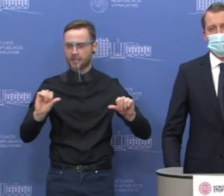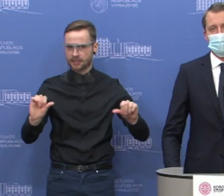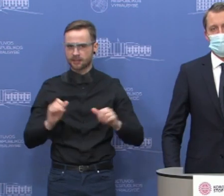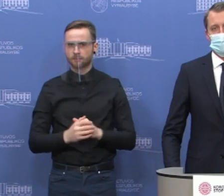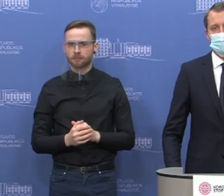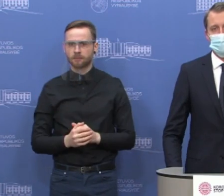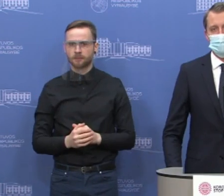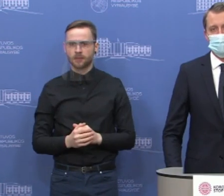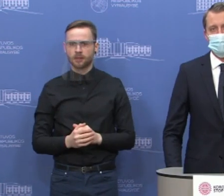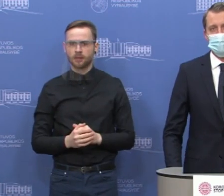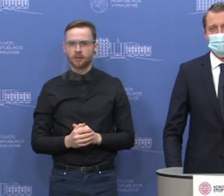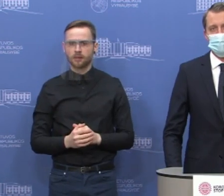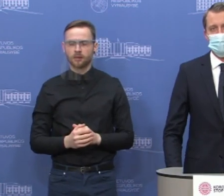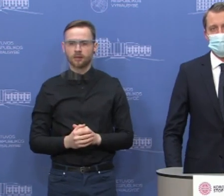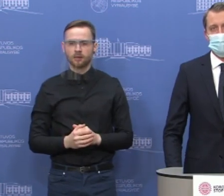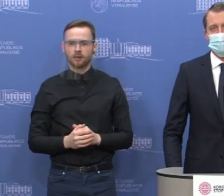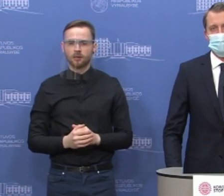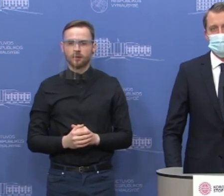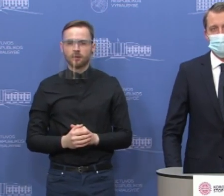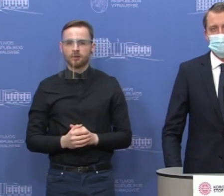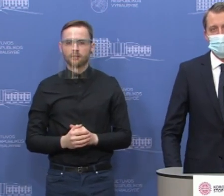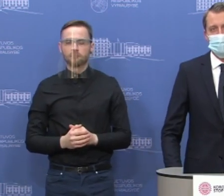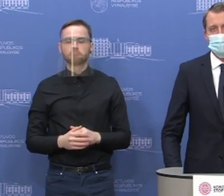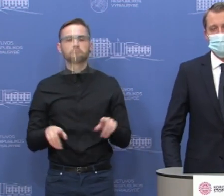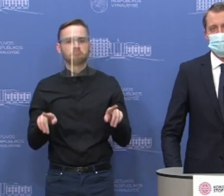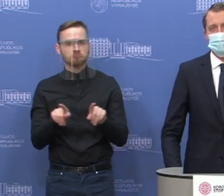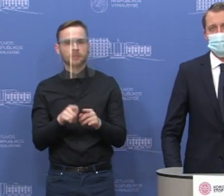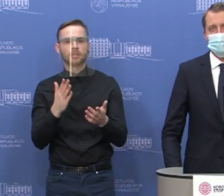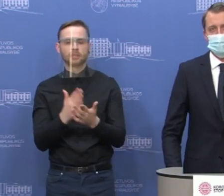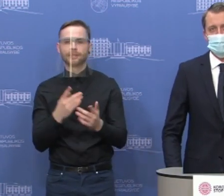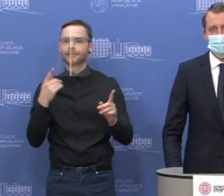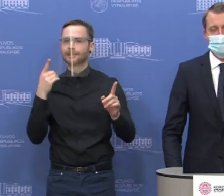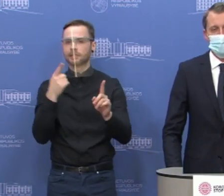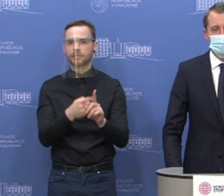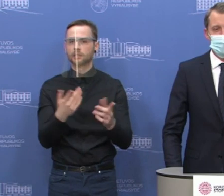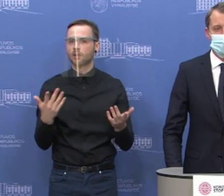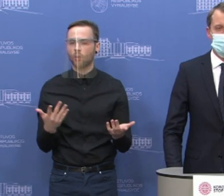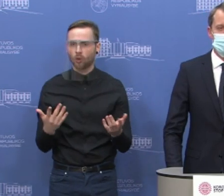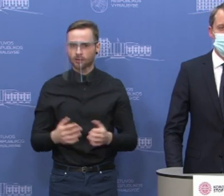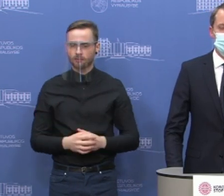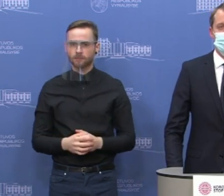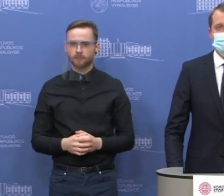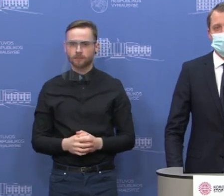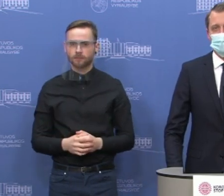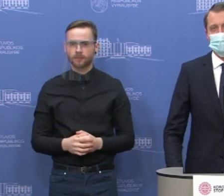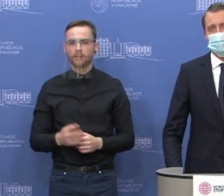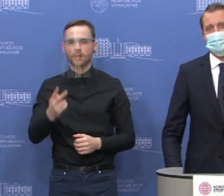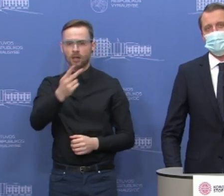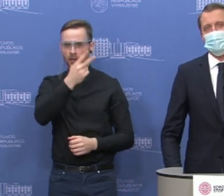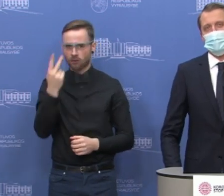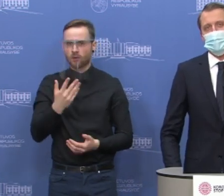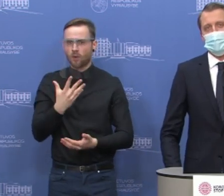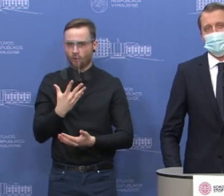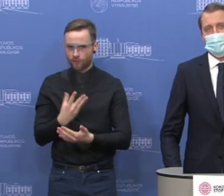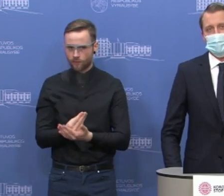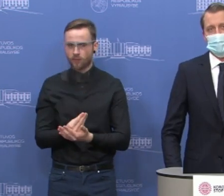priemonių bevejo, tai yra skatinimas ir tikslas visose sektoriuose, kad lietuviška produkcija